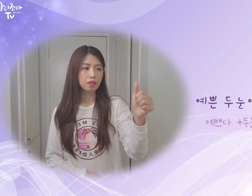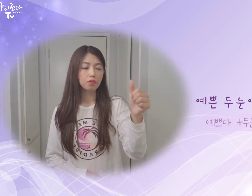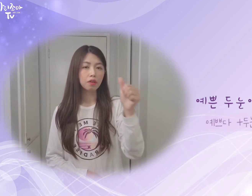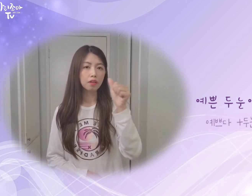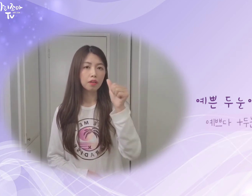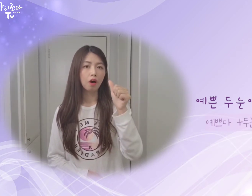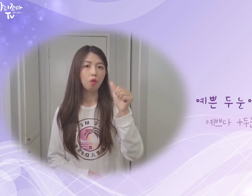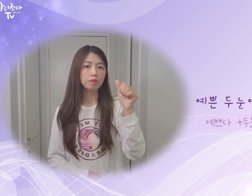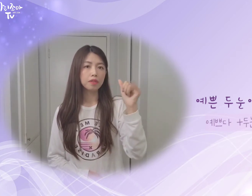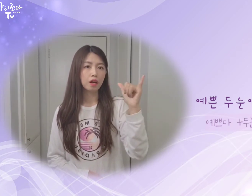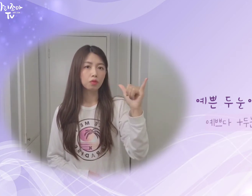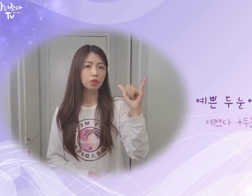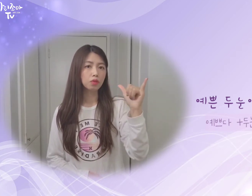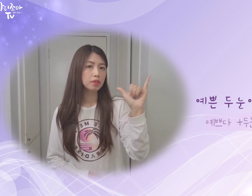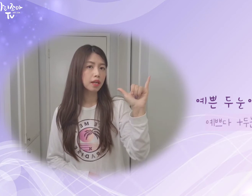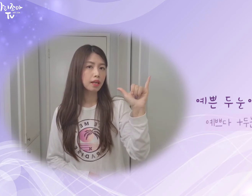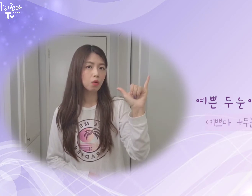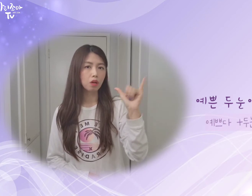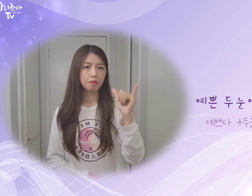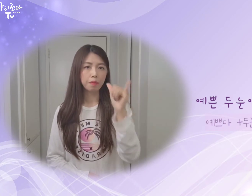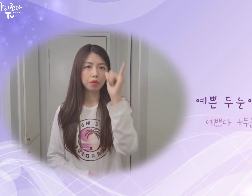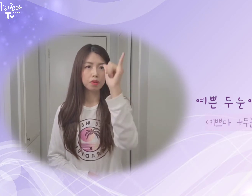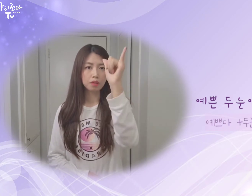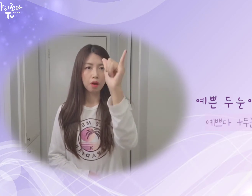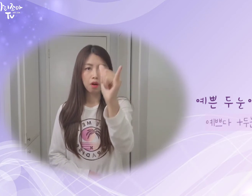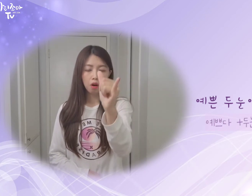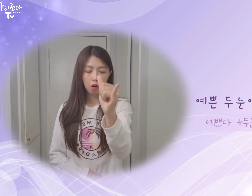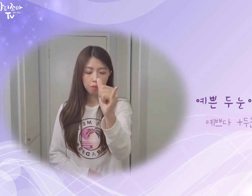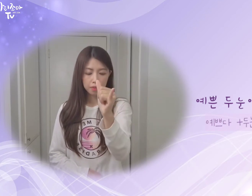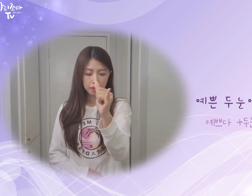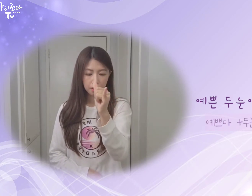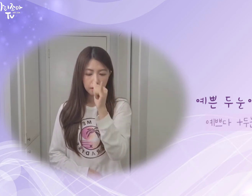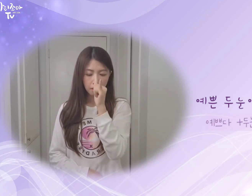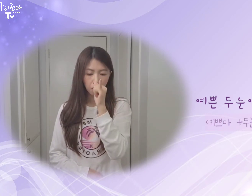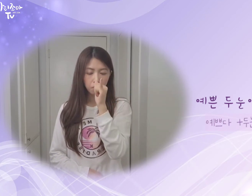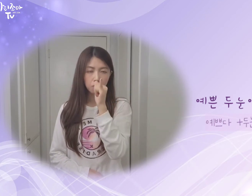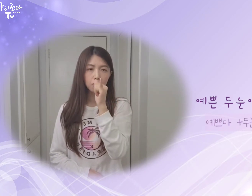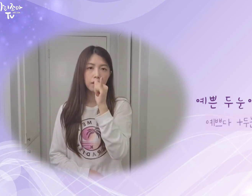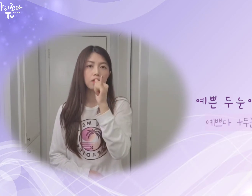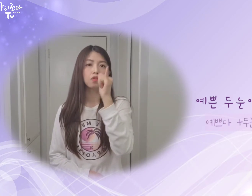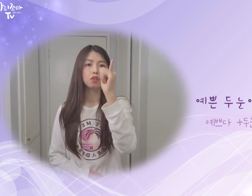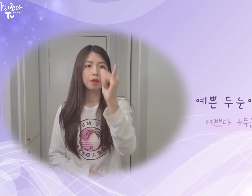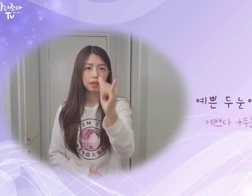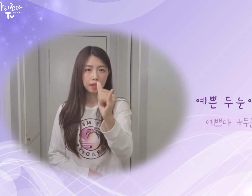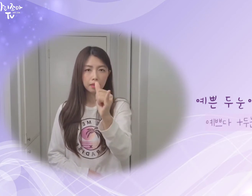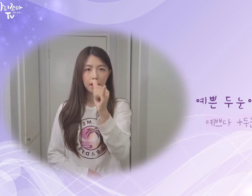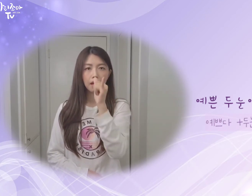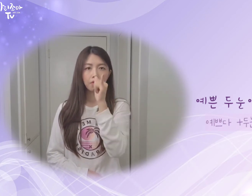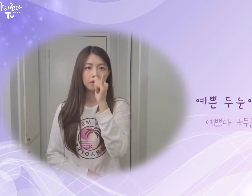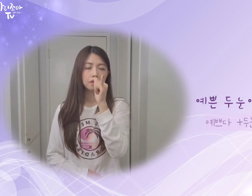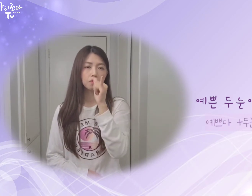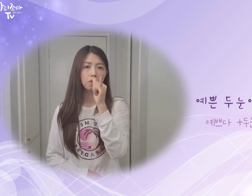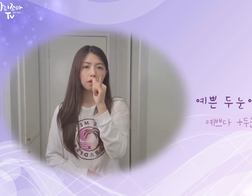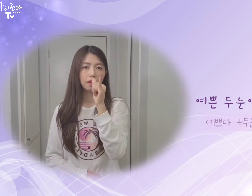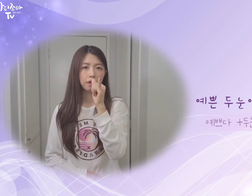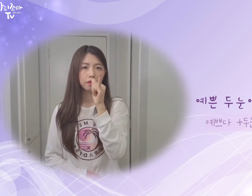뜻의 수어는 엄지하고 새끼손가락만 펴주셔서 엄지를 코 쪽으로 당겨주시면 있다 라고 한 뜻의 수어가 돼요.